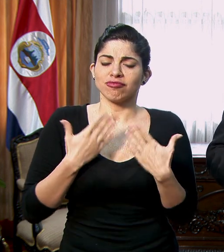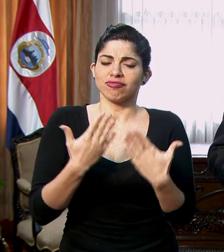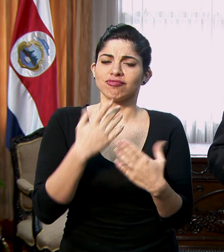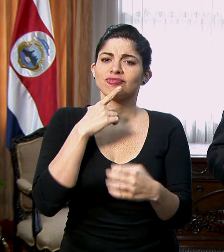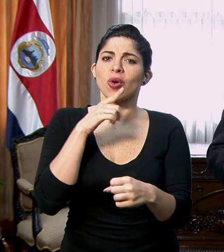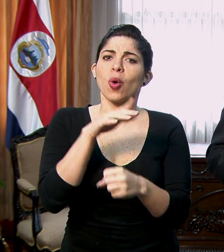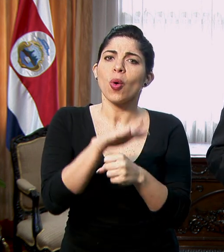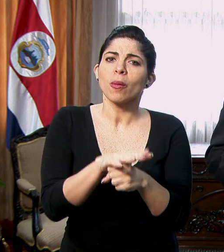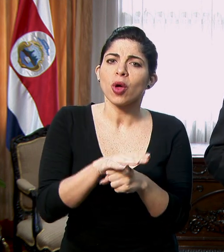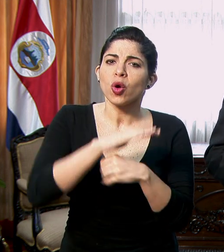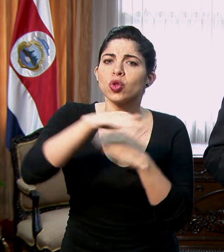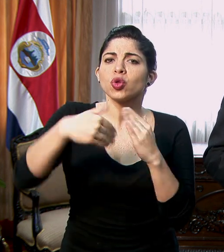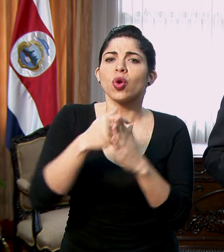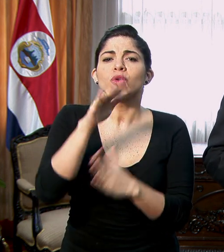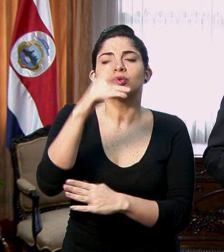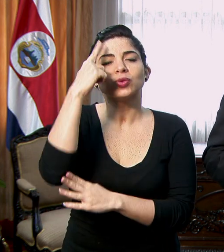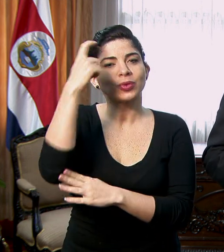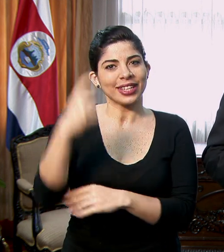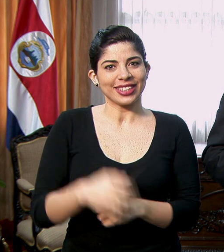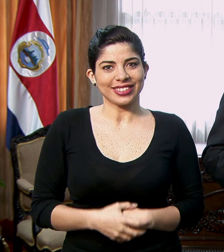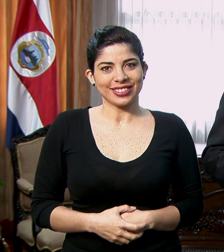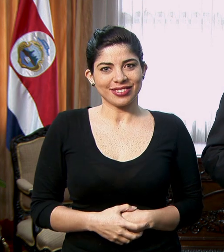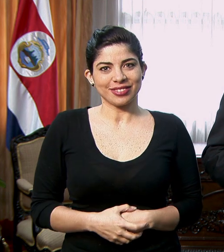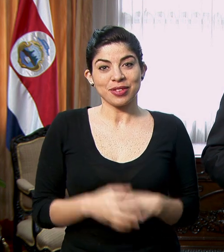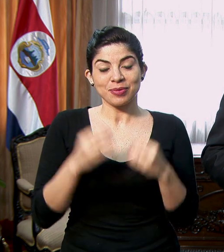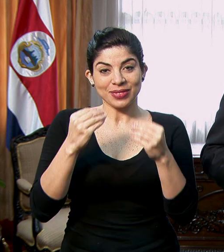a todas sus ilusiones. Muchas felicidades.